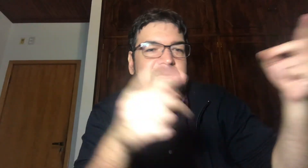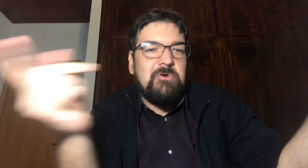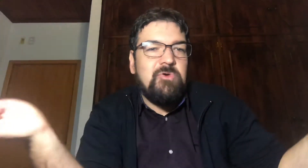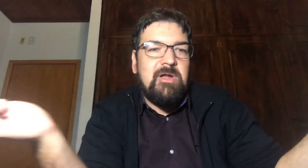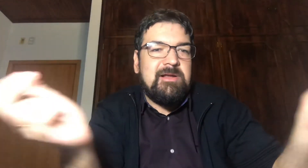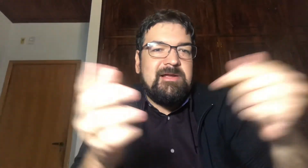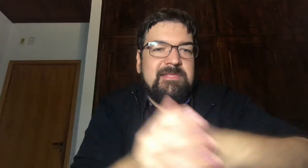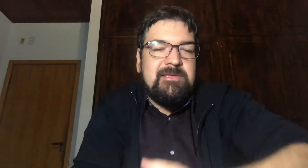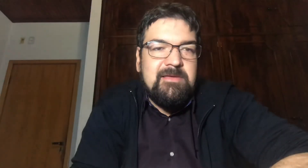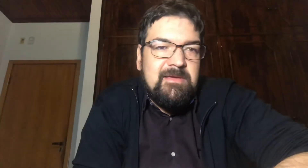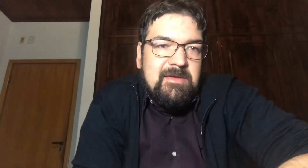É ao dólar Ali